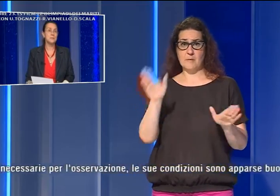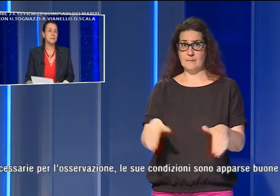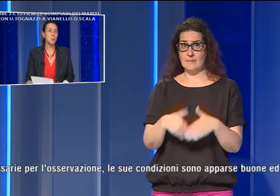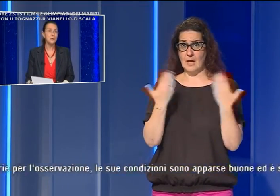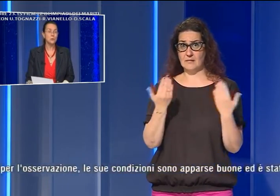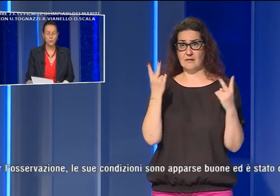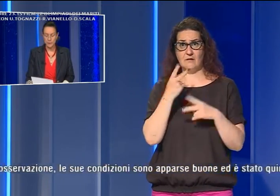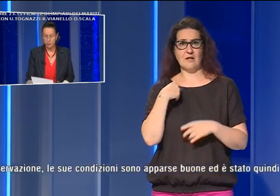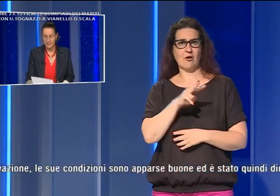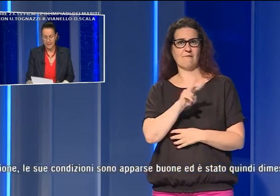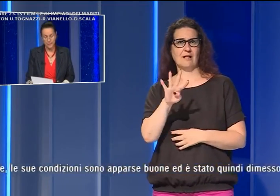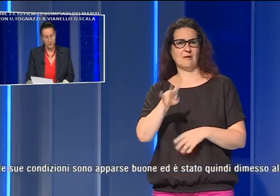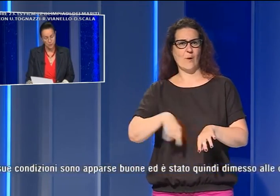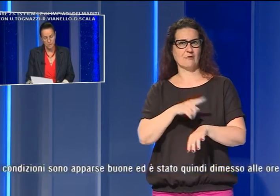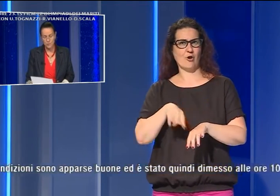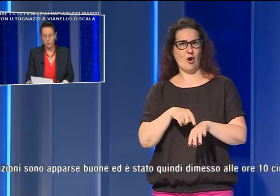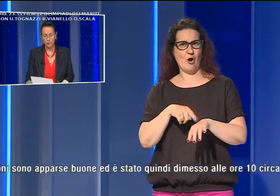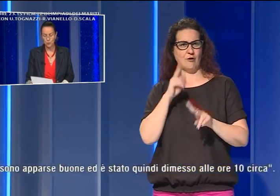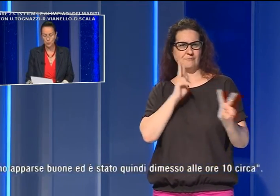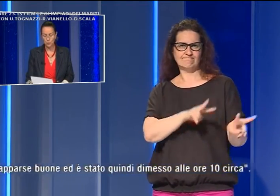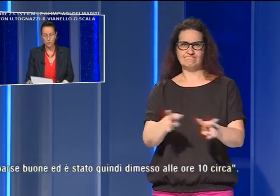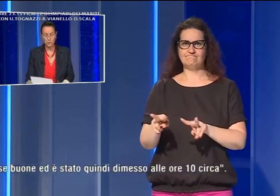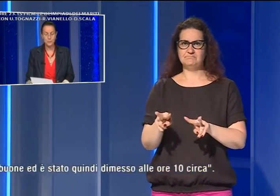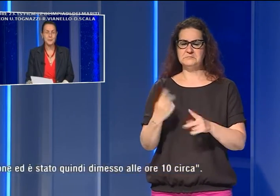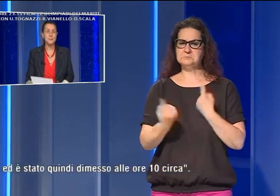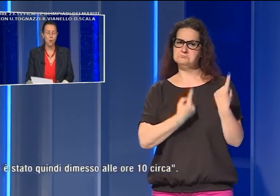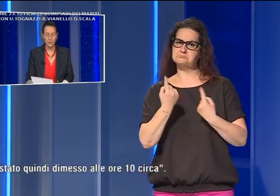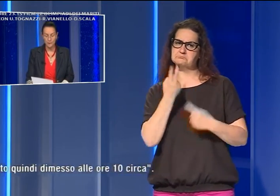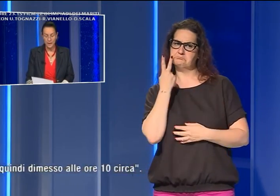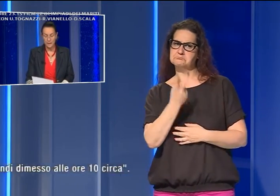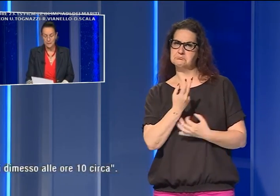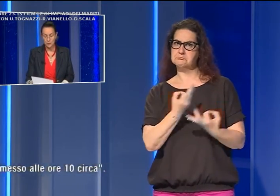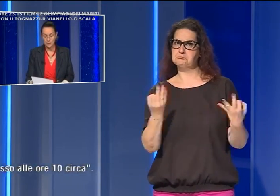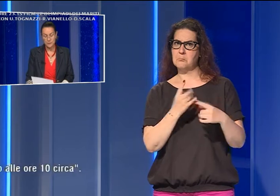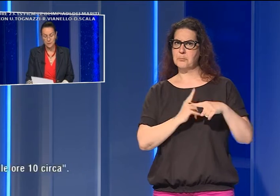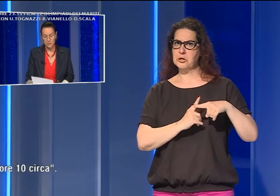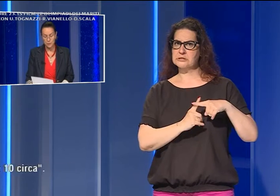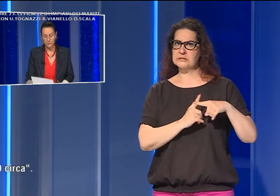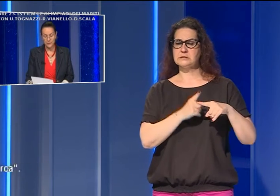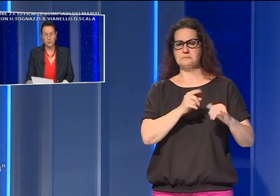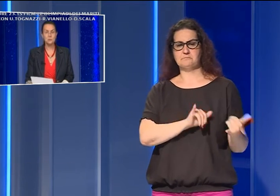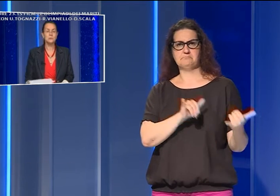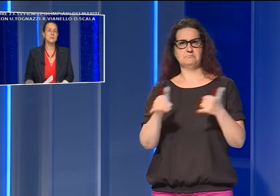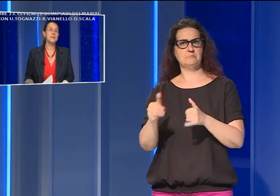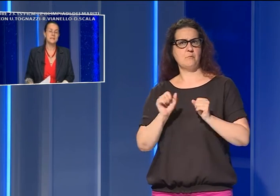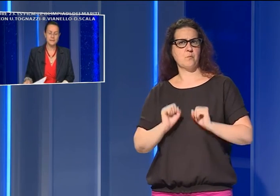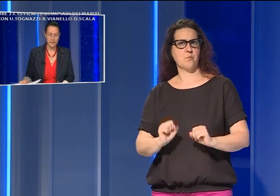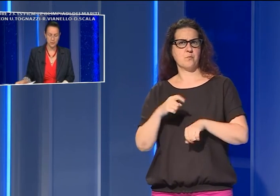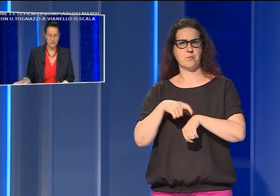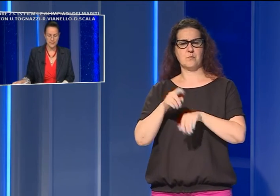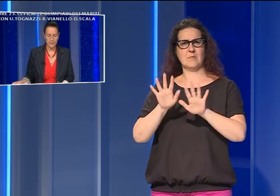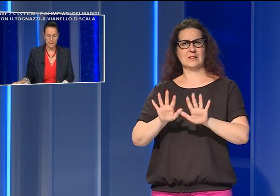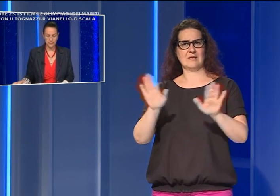trascorse le 24 ore necessarie per l'osservazione, le sue condizioni sono apparse buone ed è stato quindi dimesso verso le